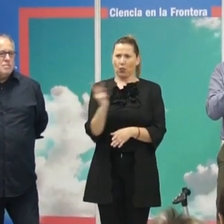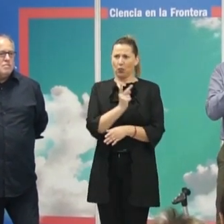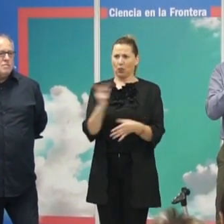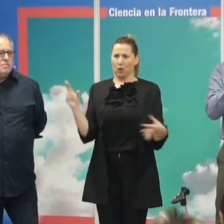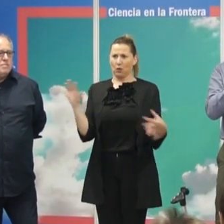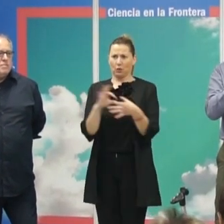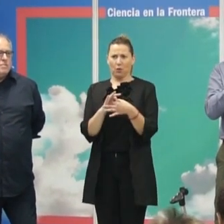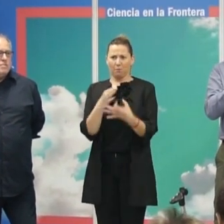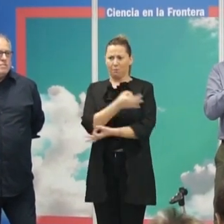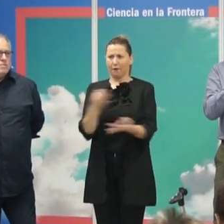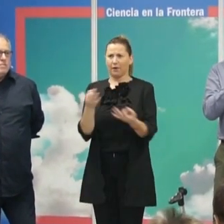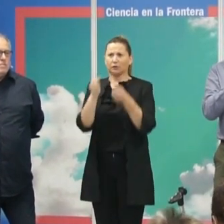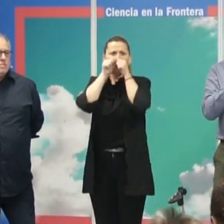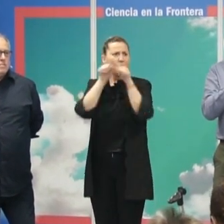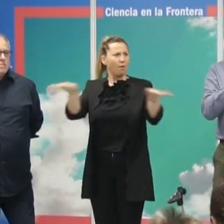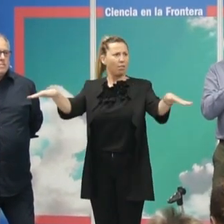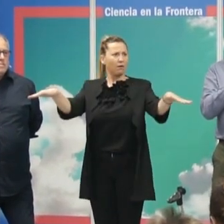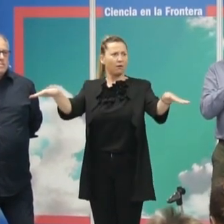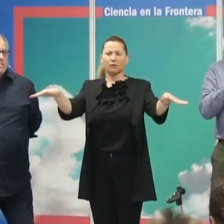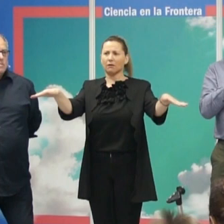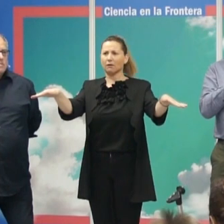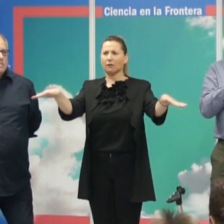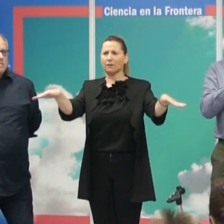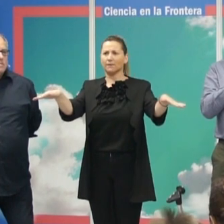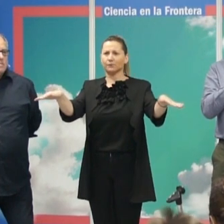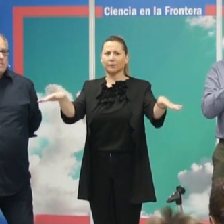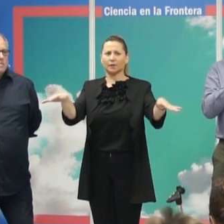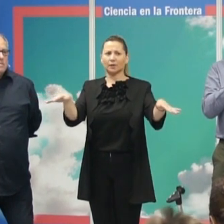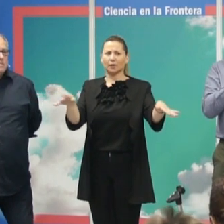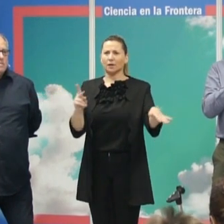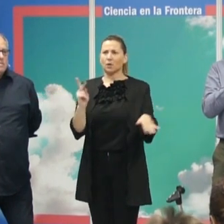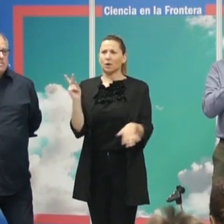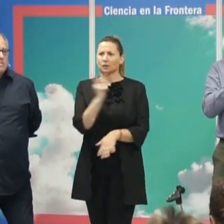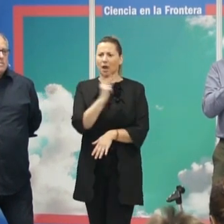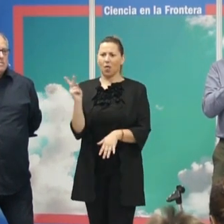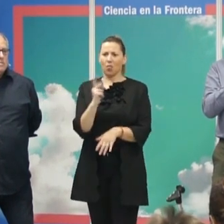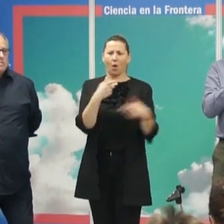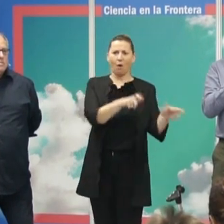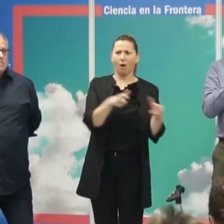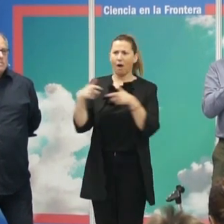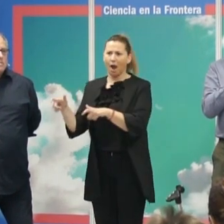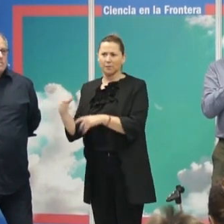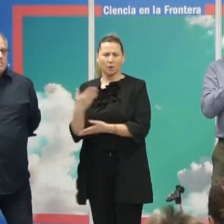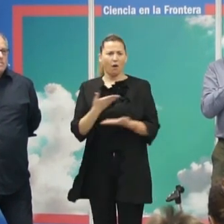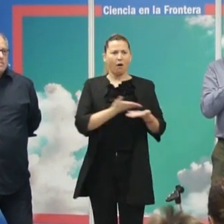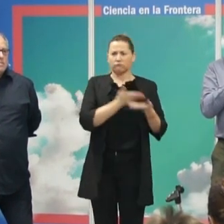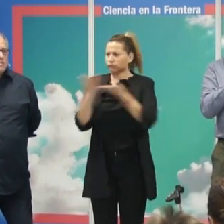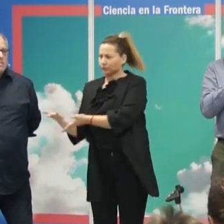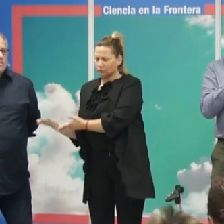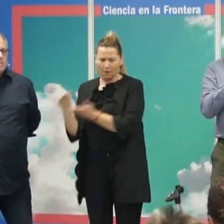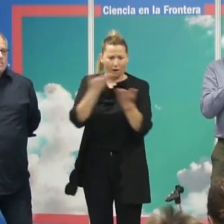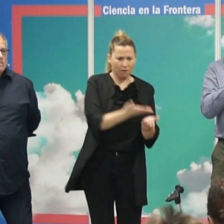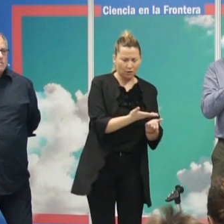hecho, en divulgativo, ¿no? ¿Cómo pueden vuestras dos disciplinas ayudarse la una a la otra